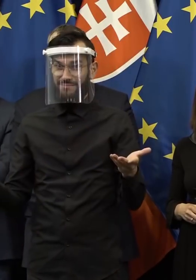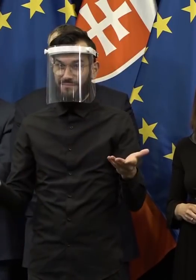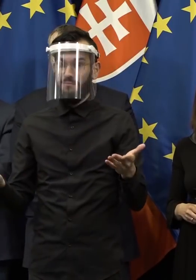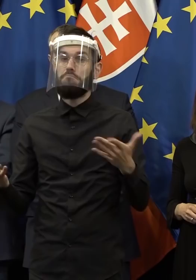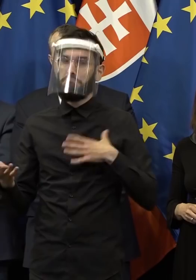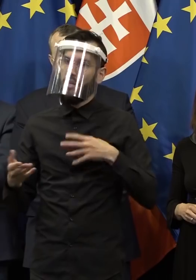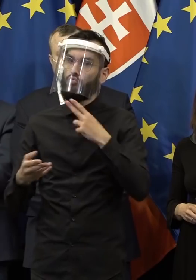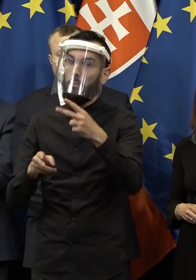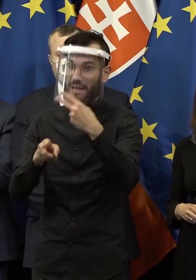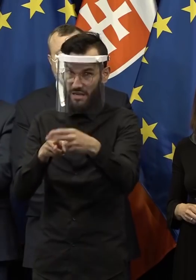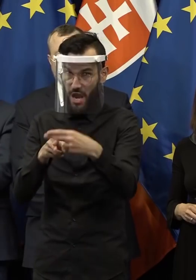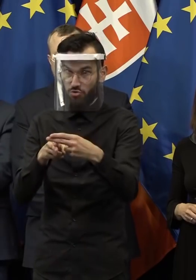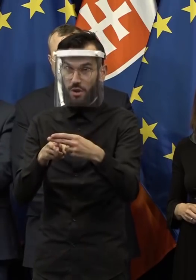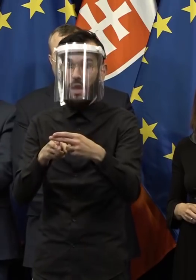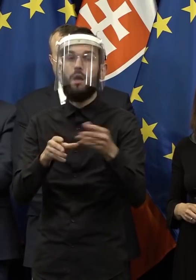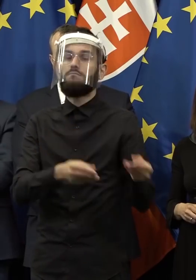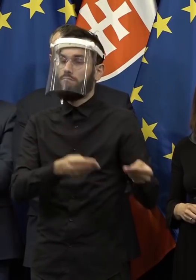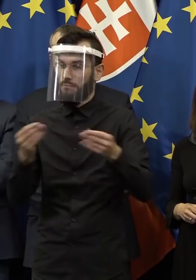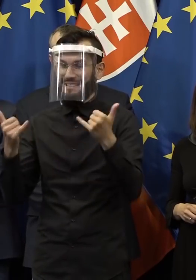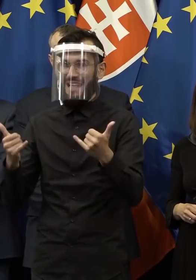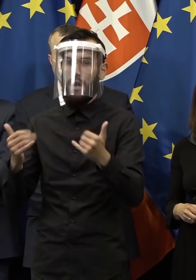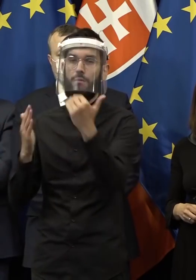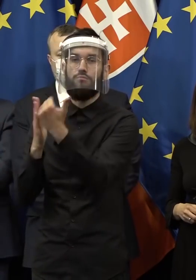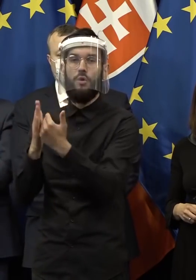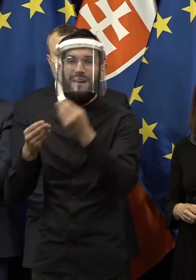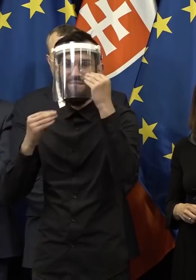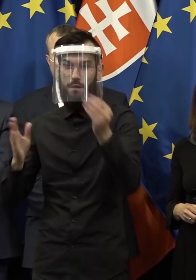riešenia a tie riešenia sme premietli do programu vyhlásenia vlády.